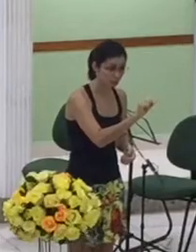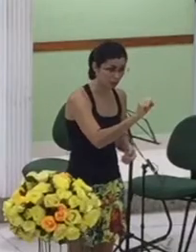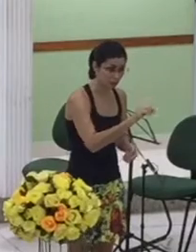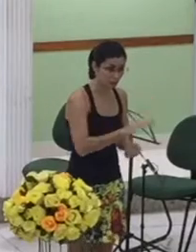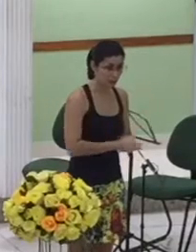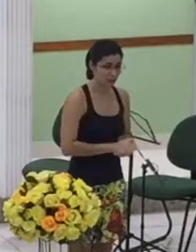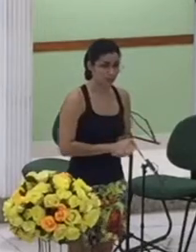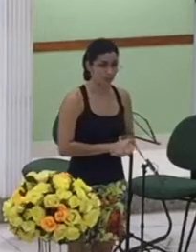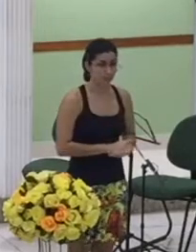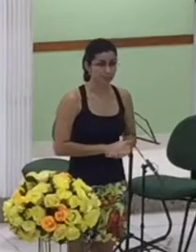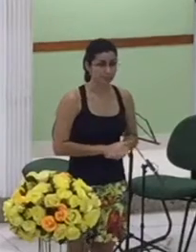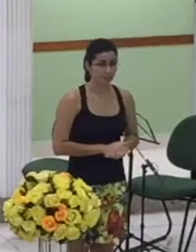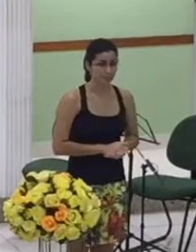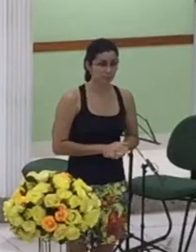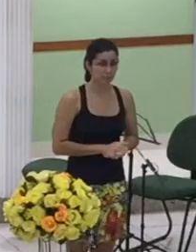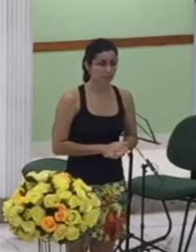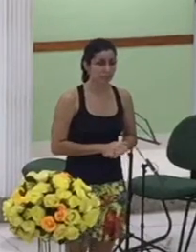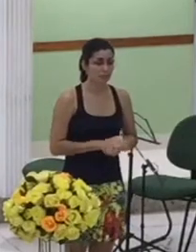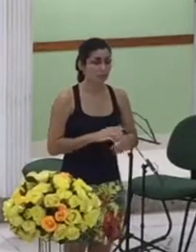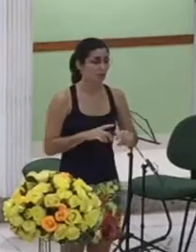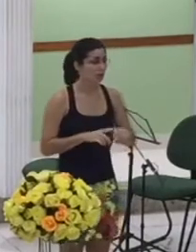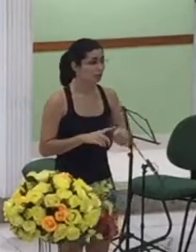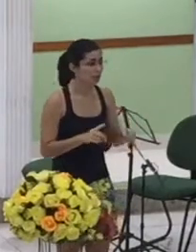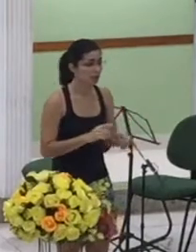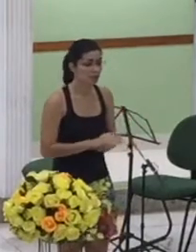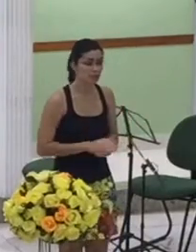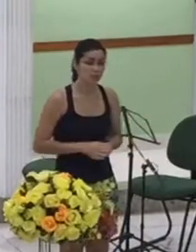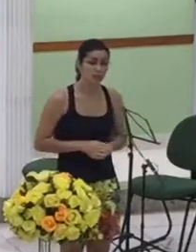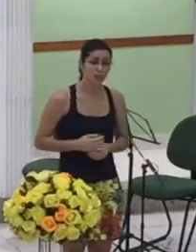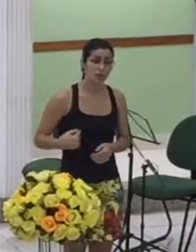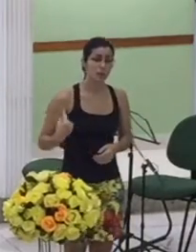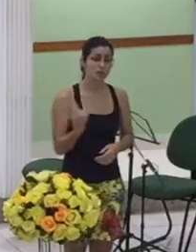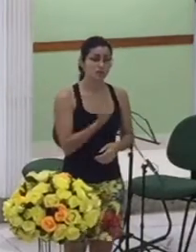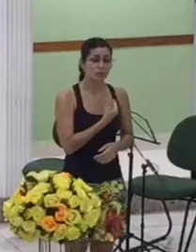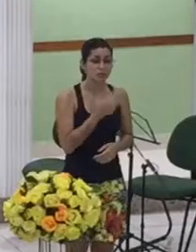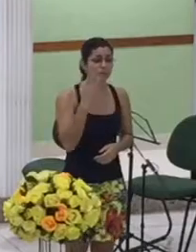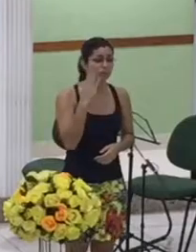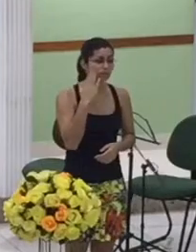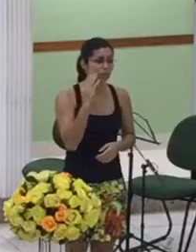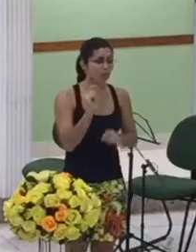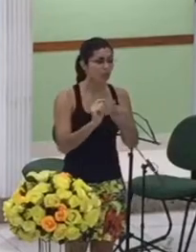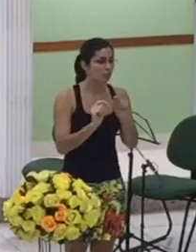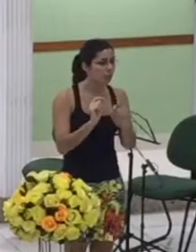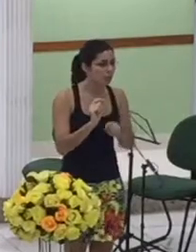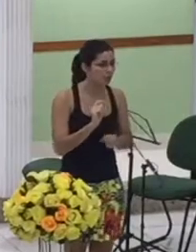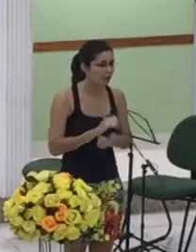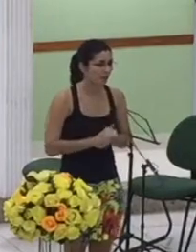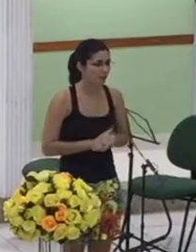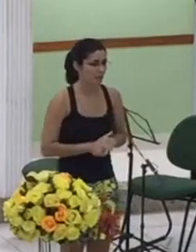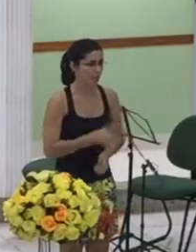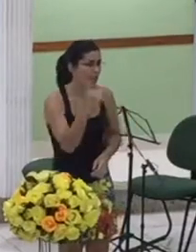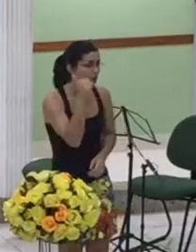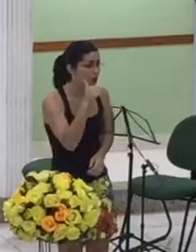arqueologia de Jerusalém nessa época ela não estava exatamente tomando banho num lugar que ninguém poderia ver